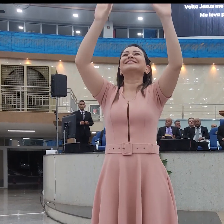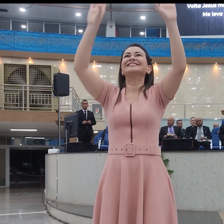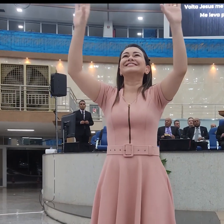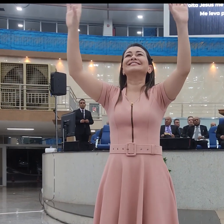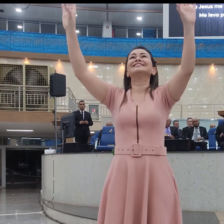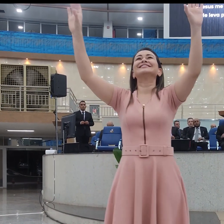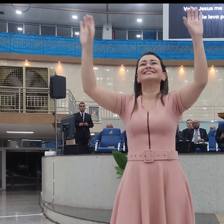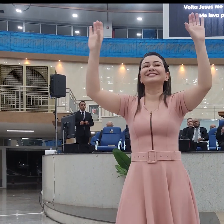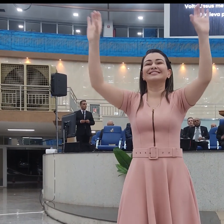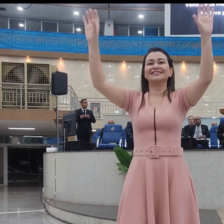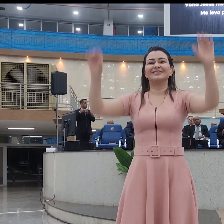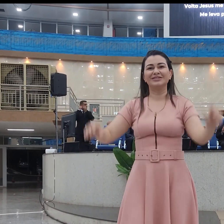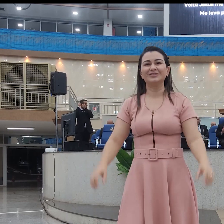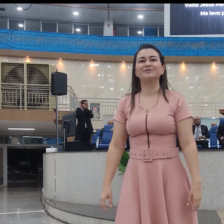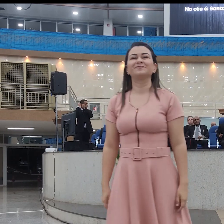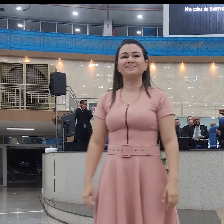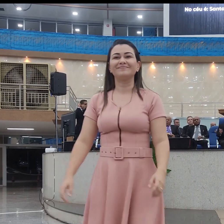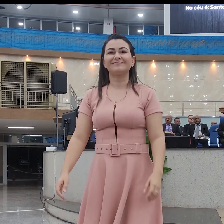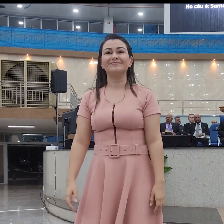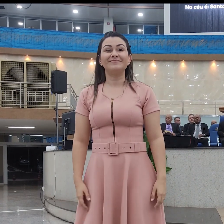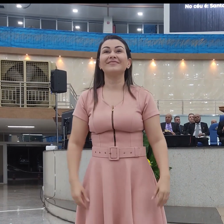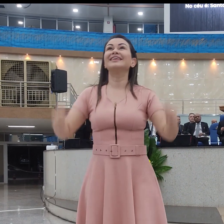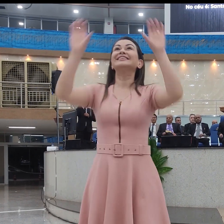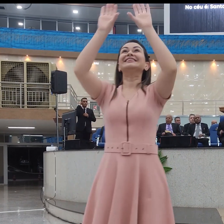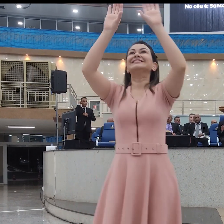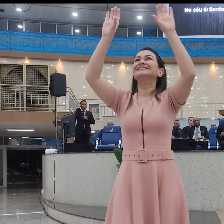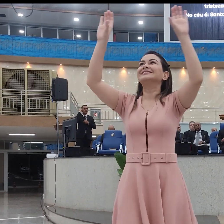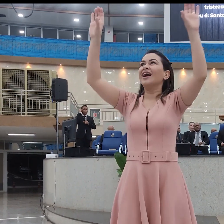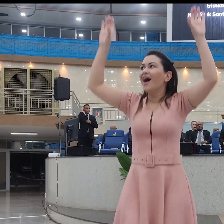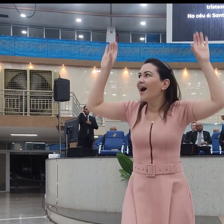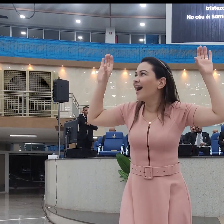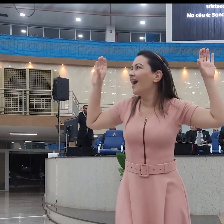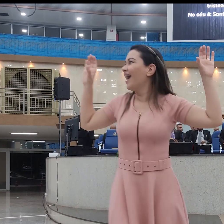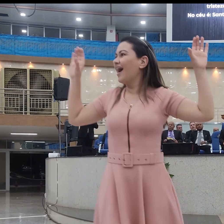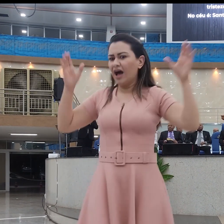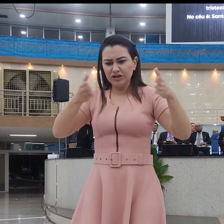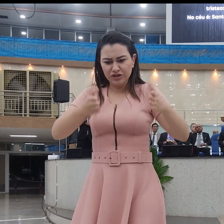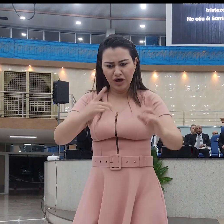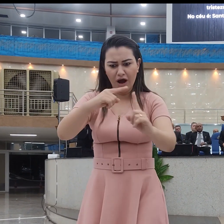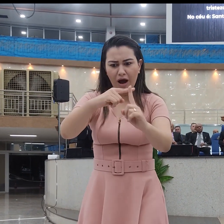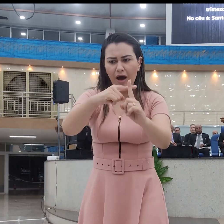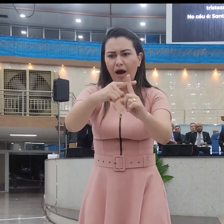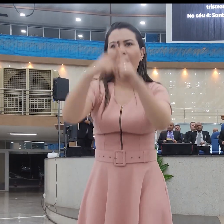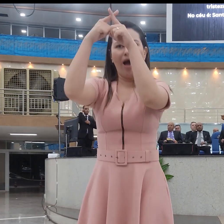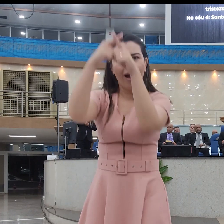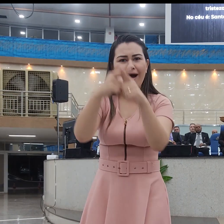não haverá Tristeza não haverá No céu é santo, santo sem cessar